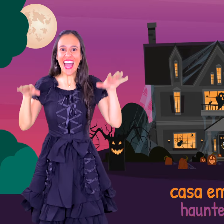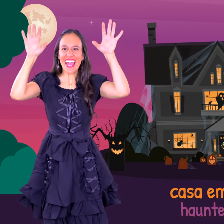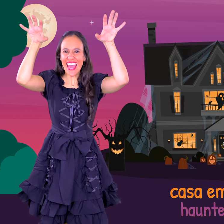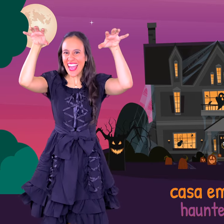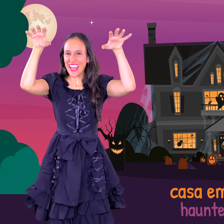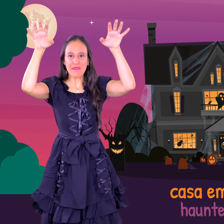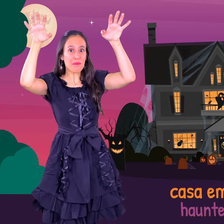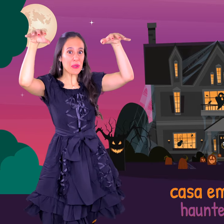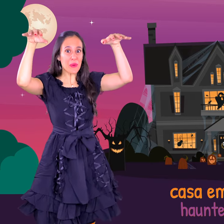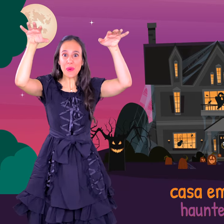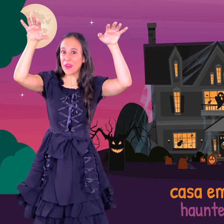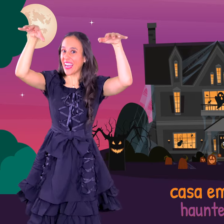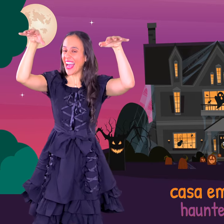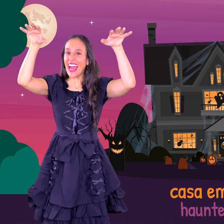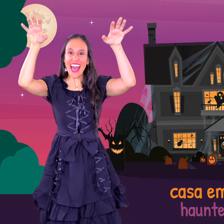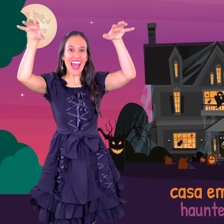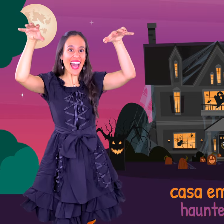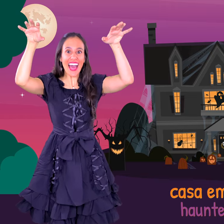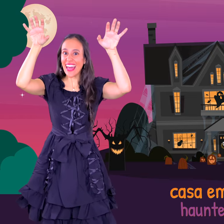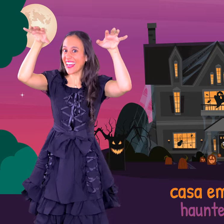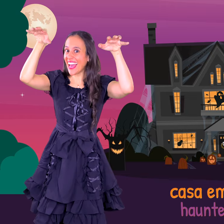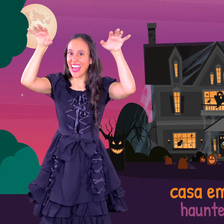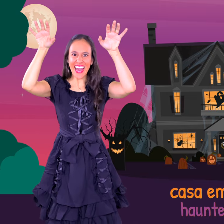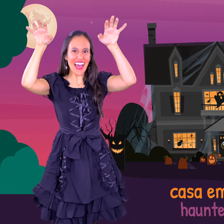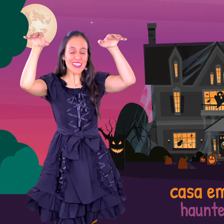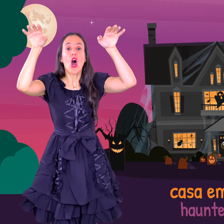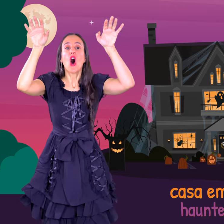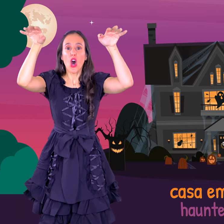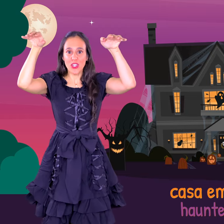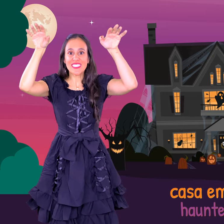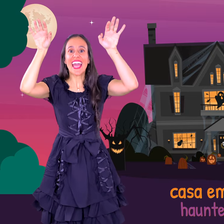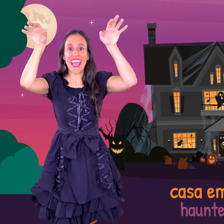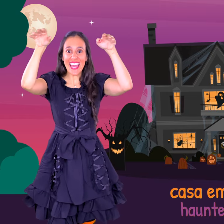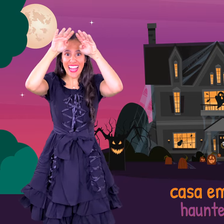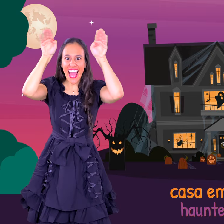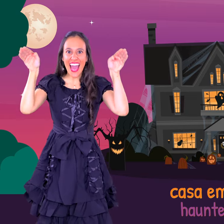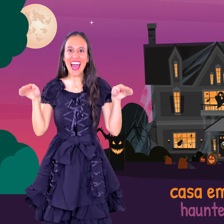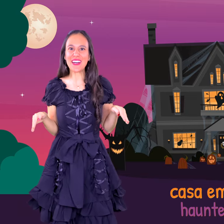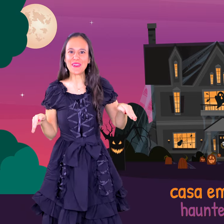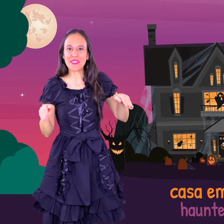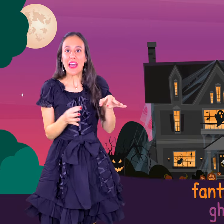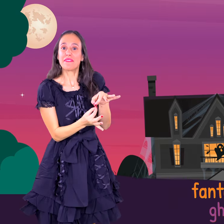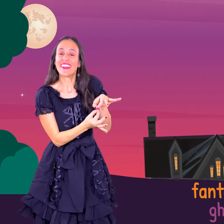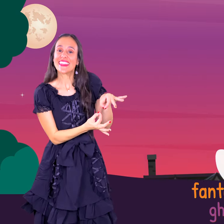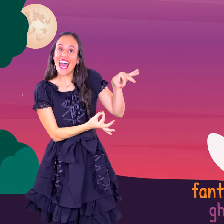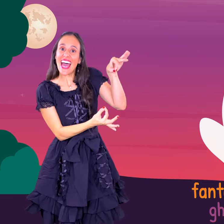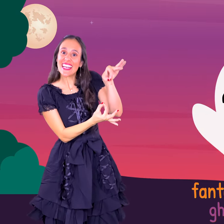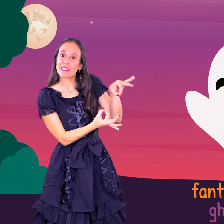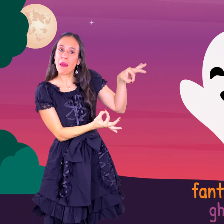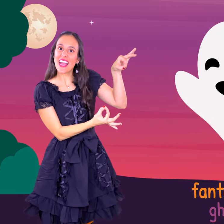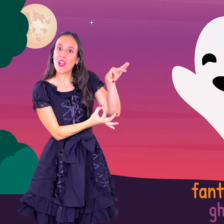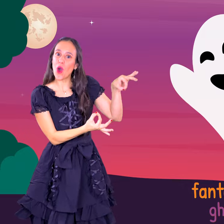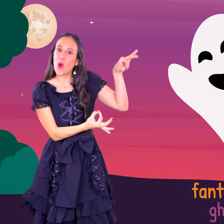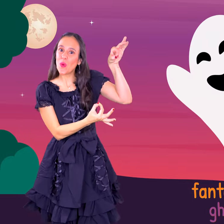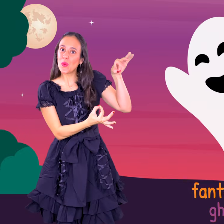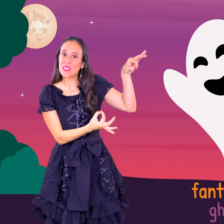embrujada, haunted house Fantasma ghost,